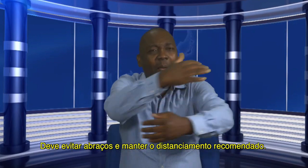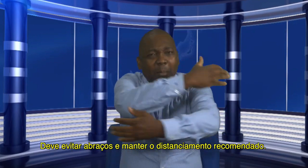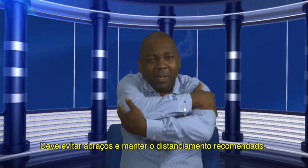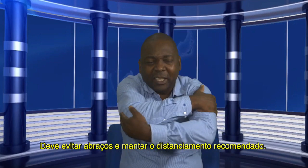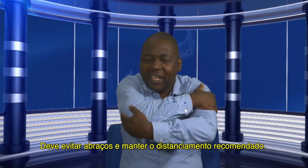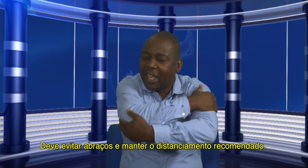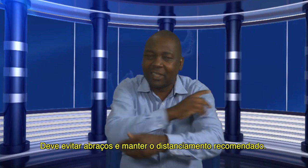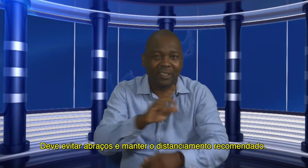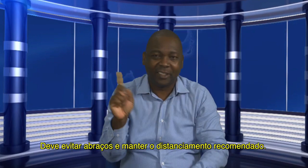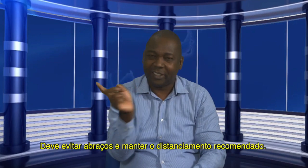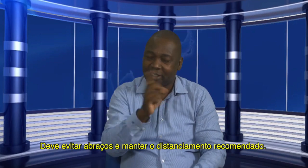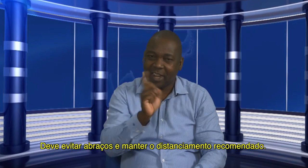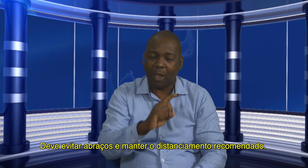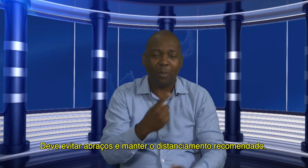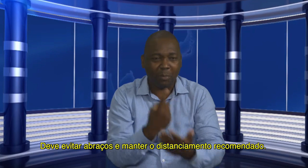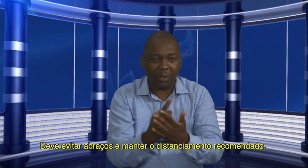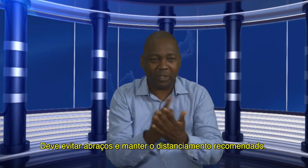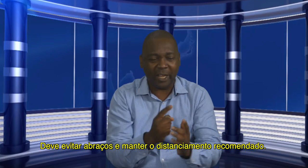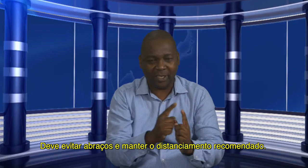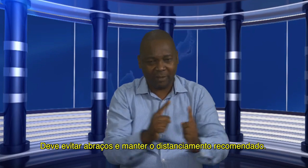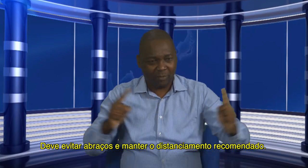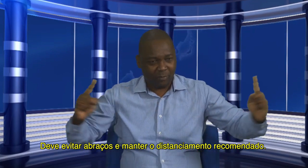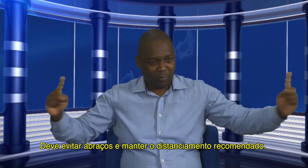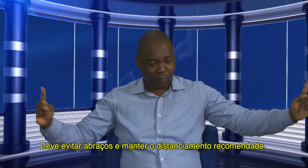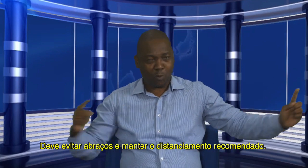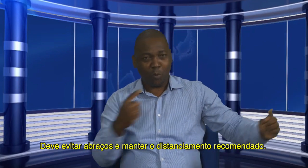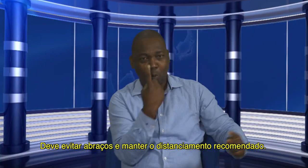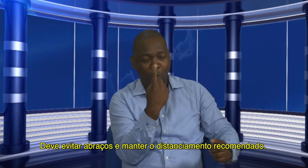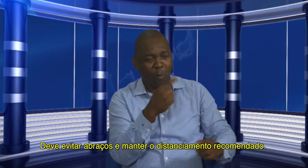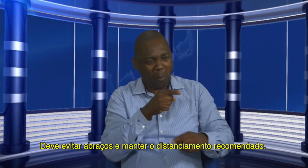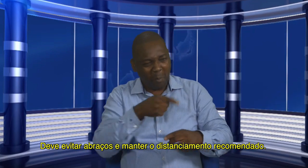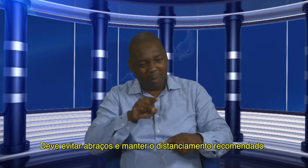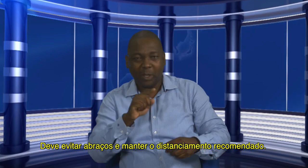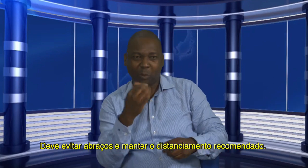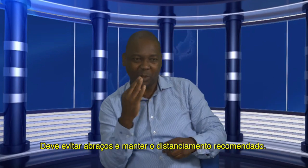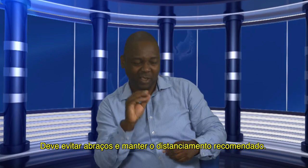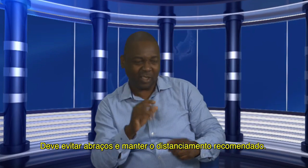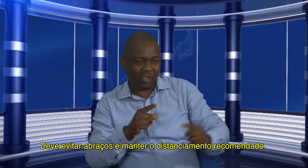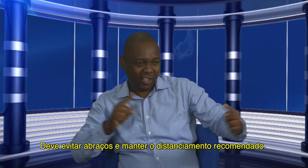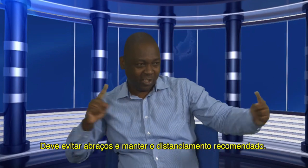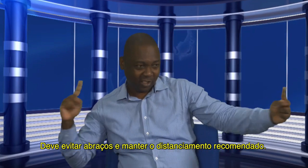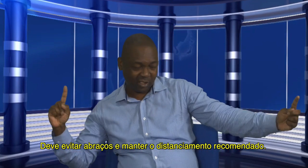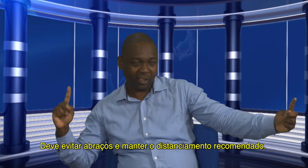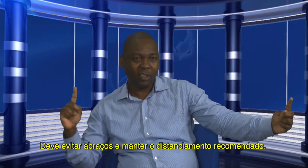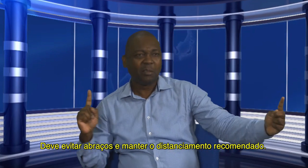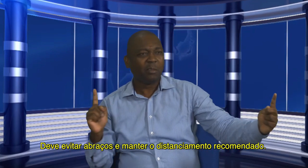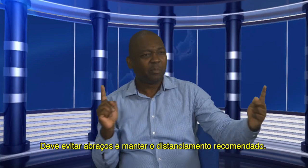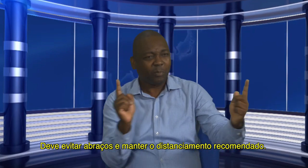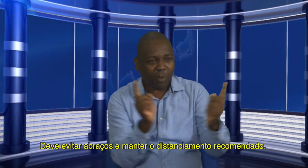evitar abraços. Deve manter o distanciamento, de mais ou menos um metro e meio.